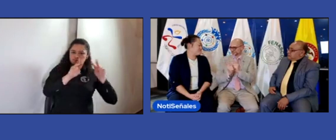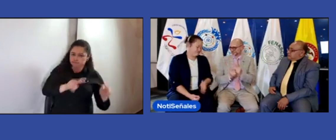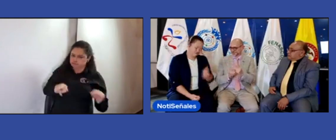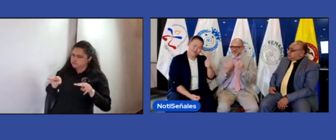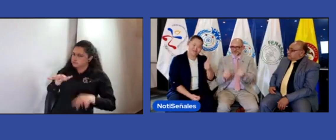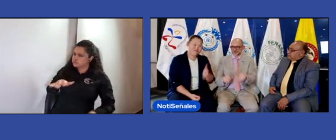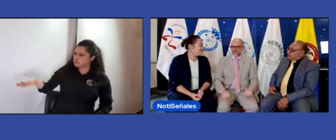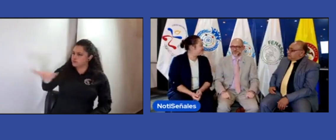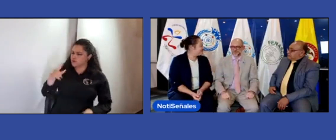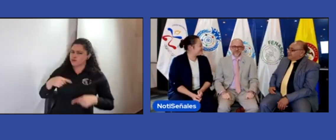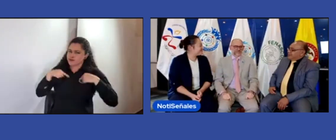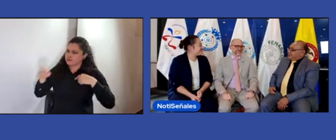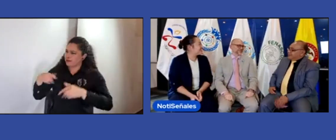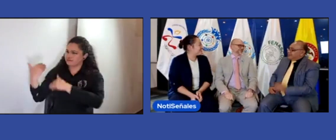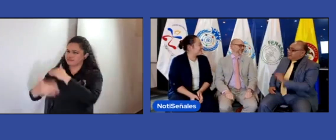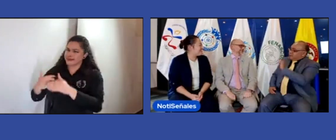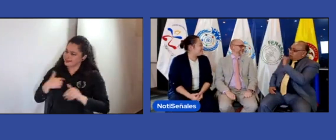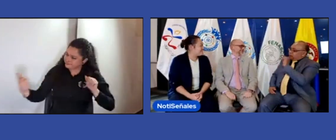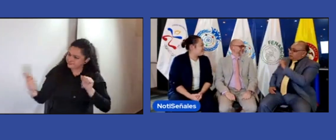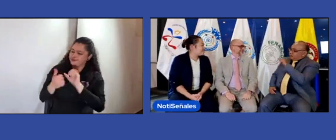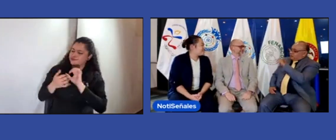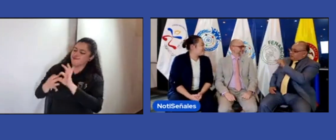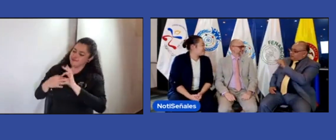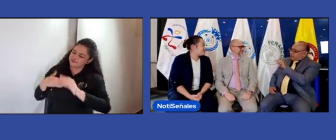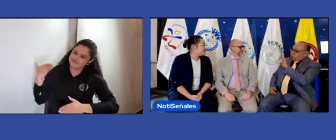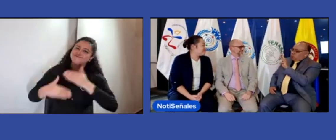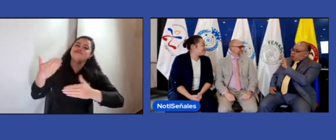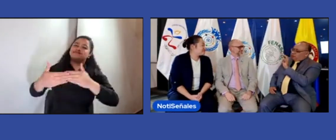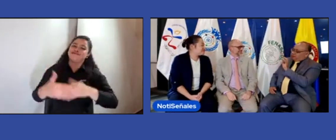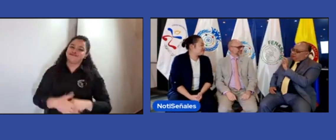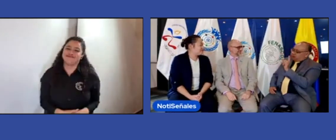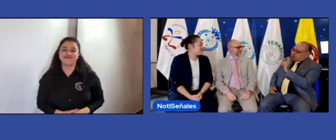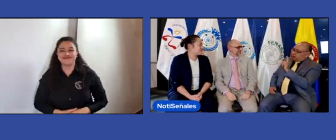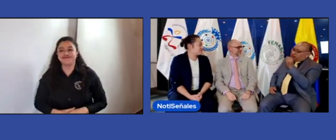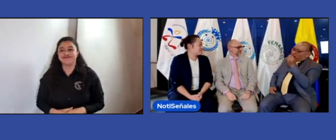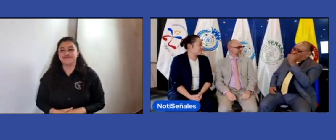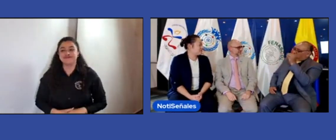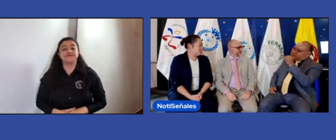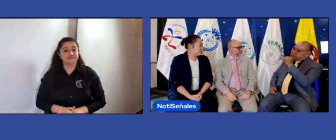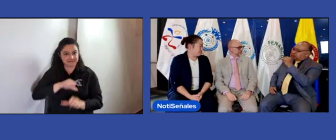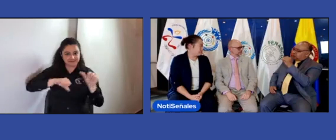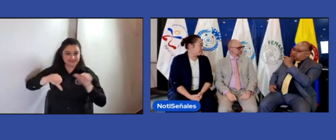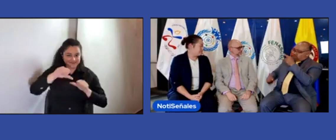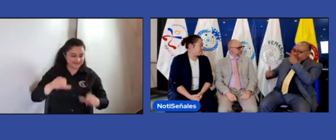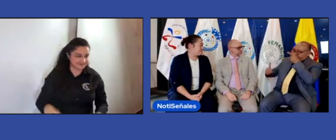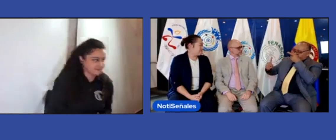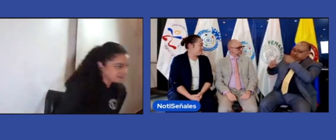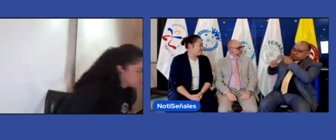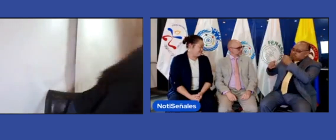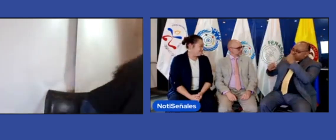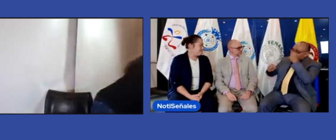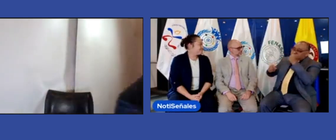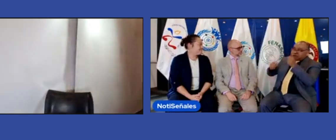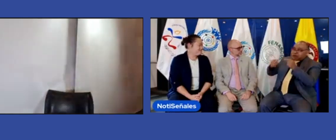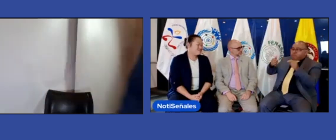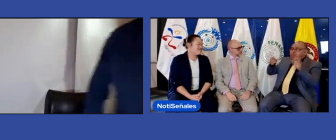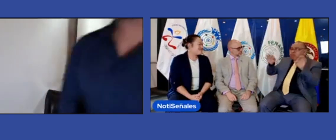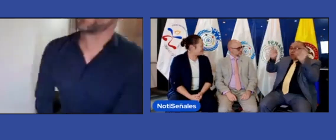igual yo los invito a que puedan ver más información de nosotros en la página web. Bien, yo tengo otra pregunta. Respecto a la sección de jóvenes,